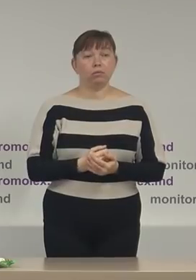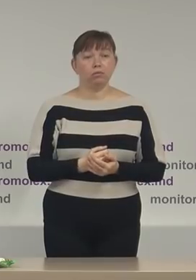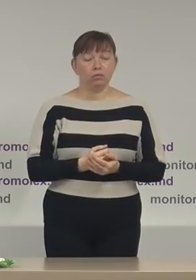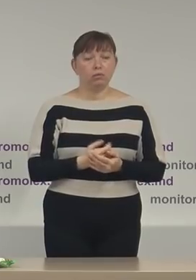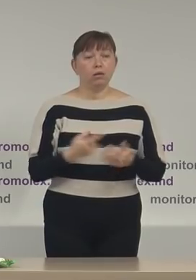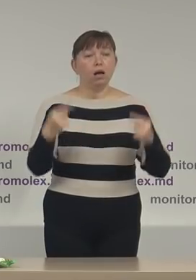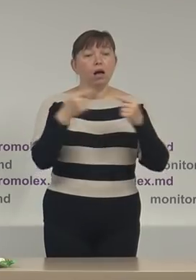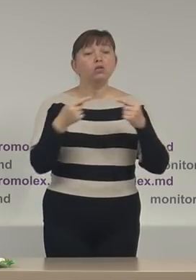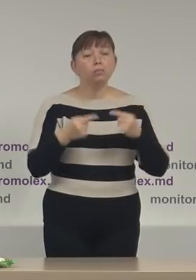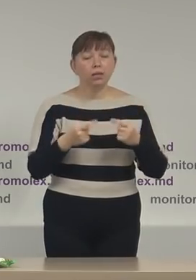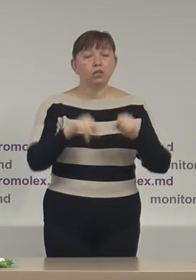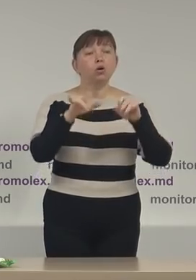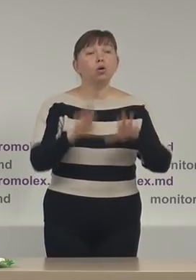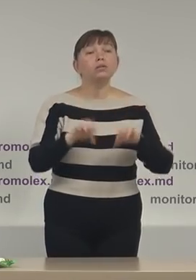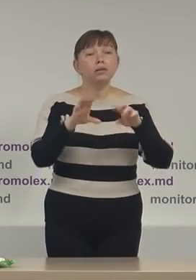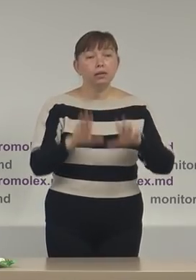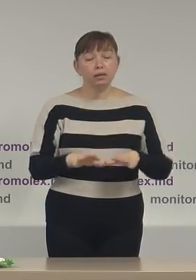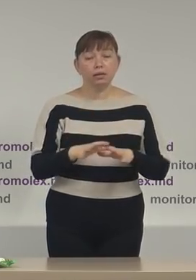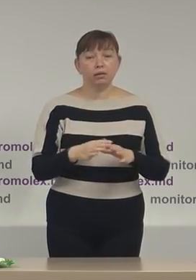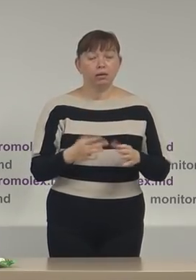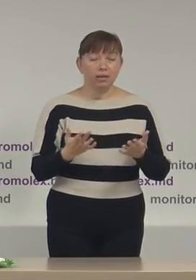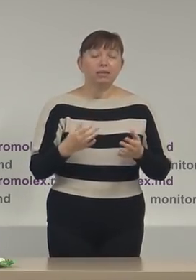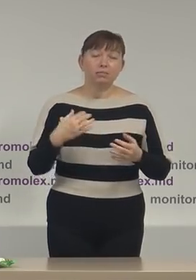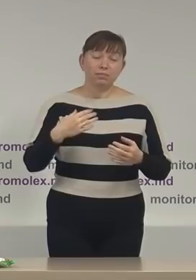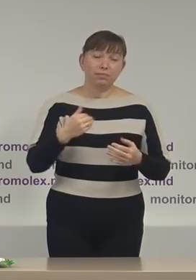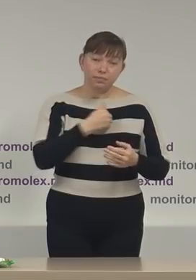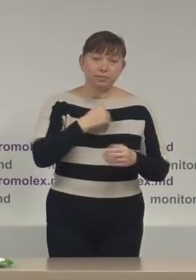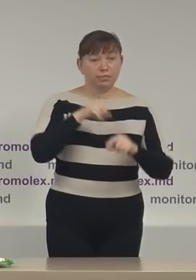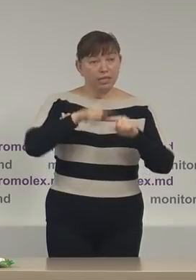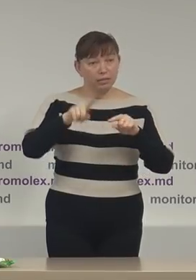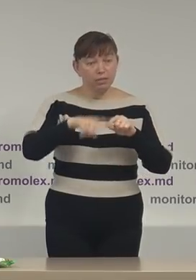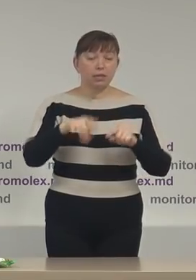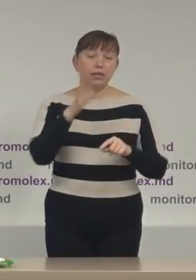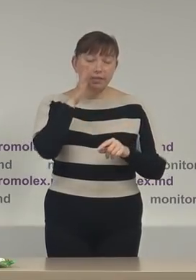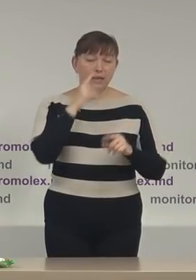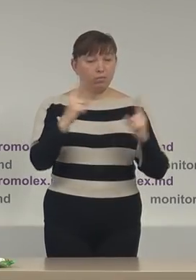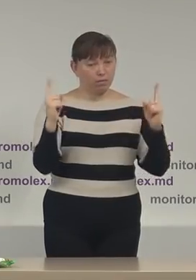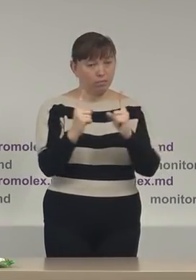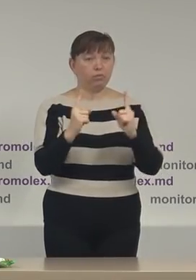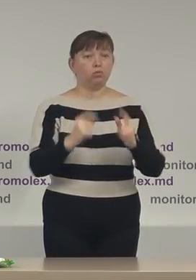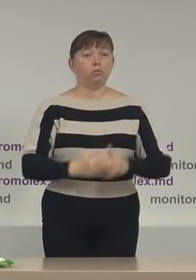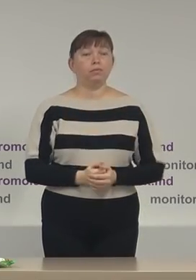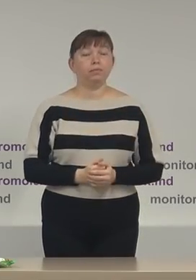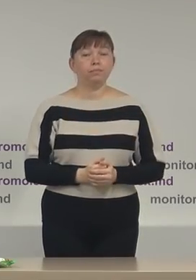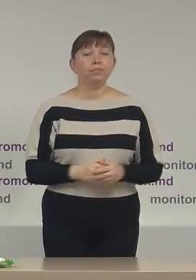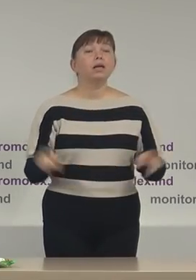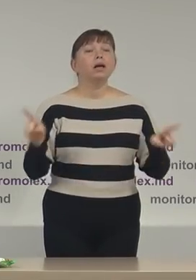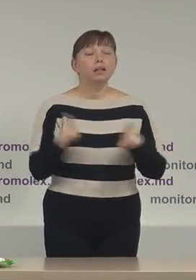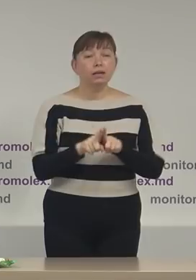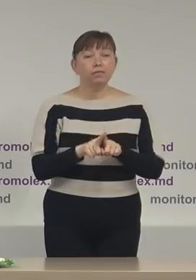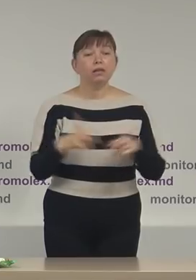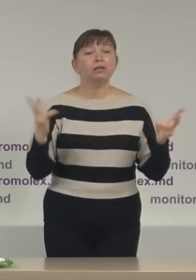anumite hotărâri cât de rapid posibil în termen rezonabil la fel